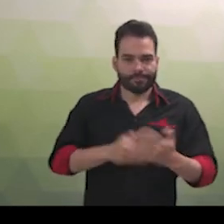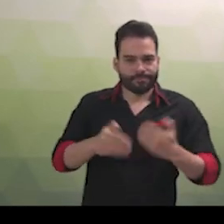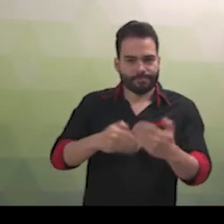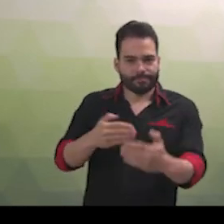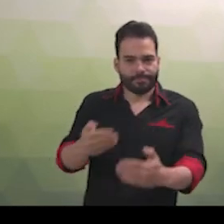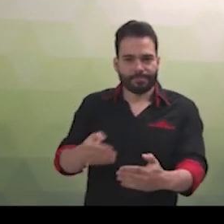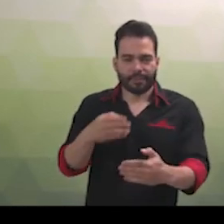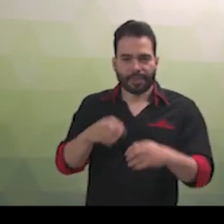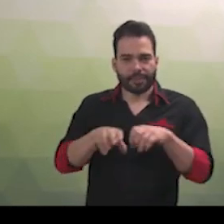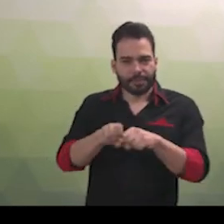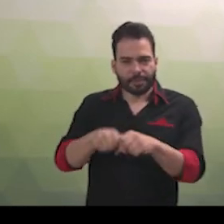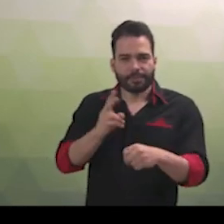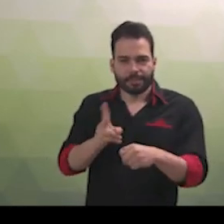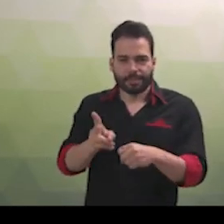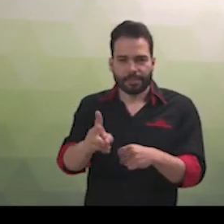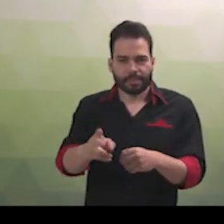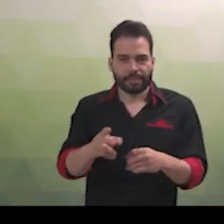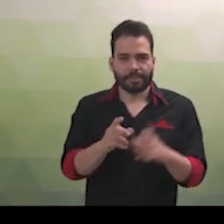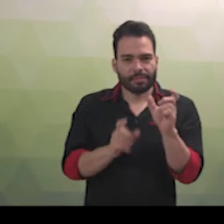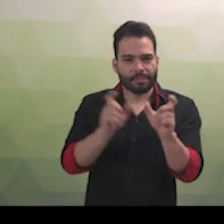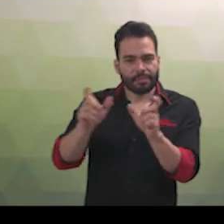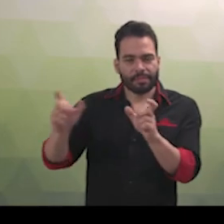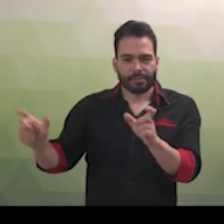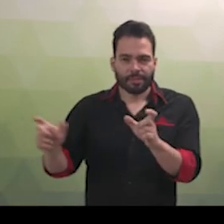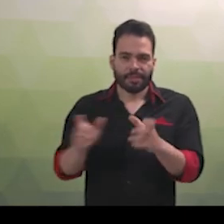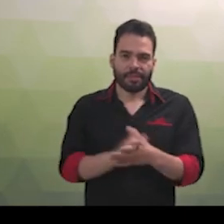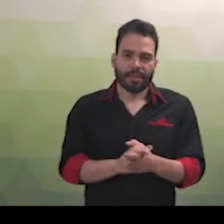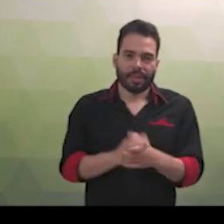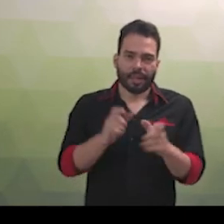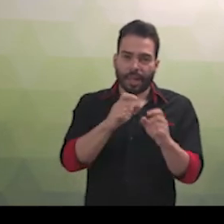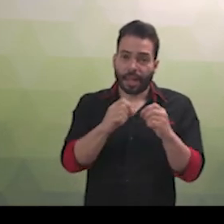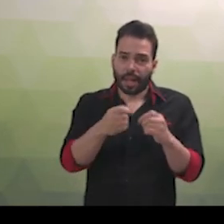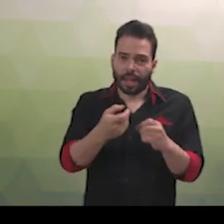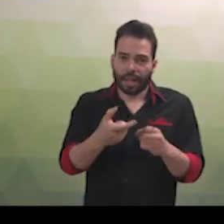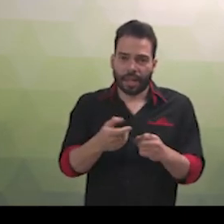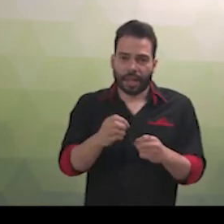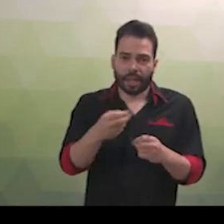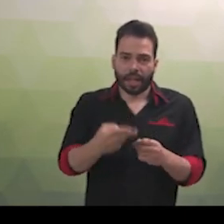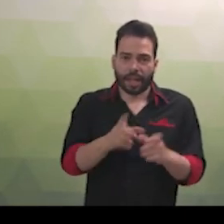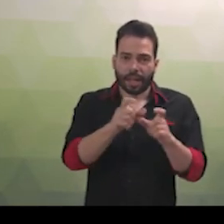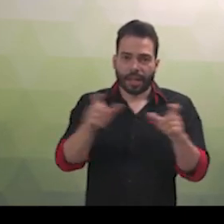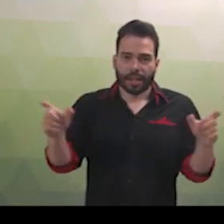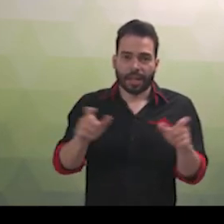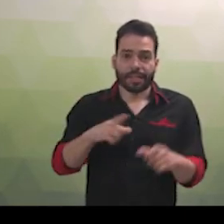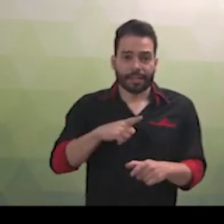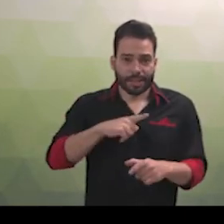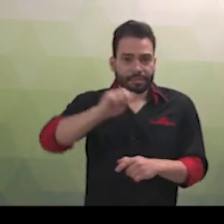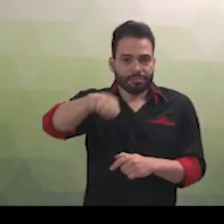constante. Para cada palavra, ou expressão, ou frase, existem sinais em Libras. Essa é a palavra,